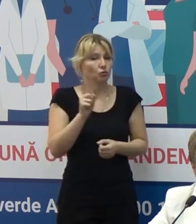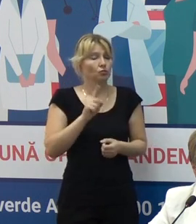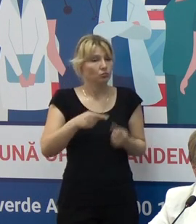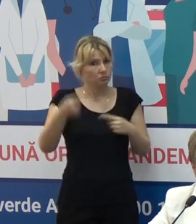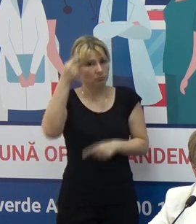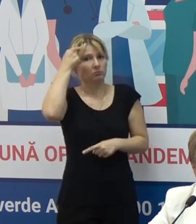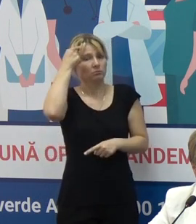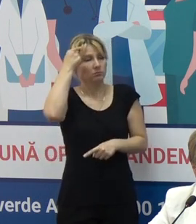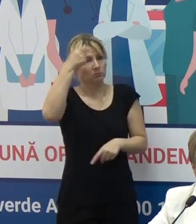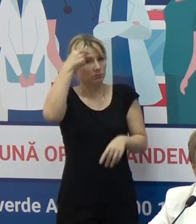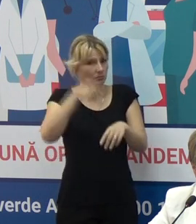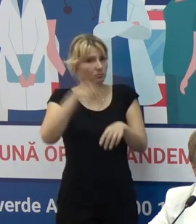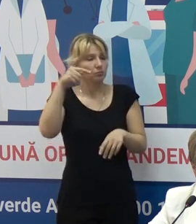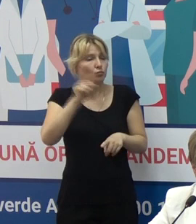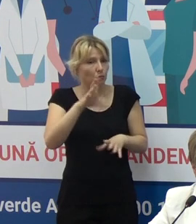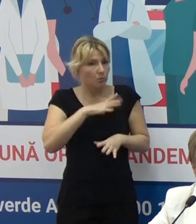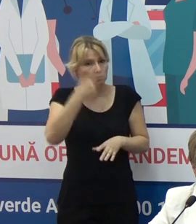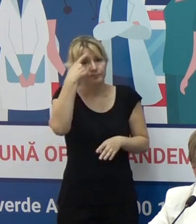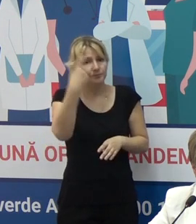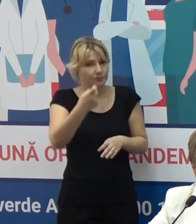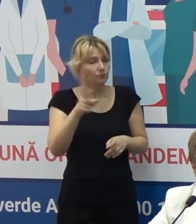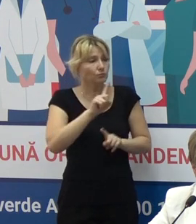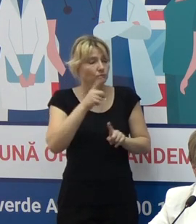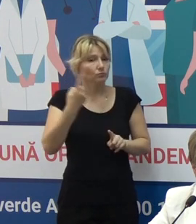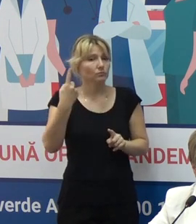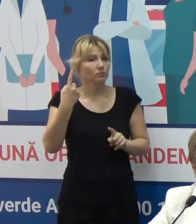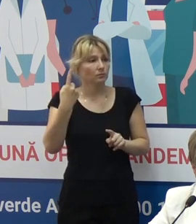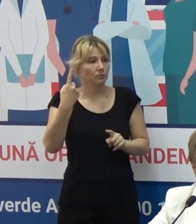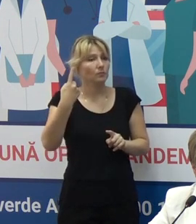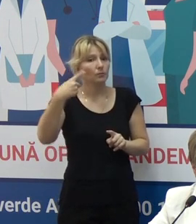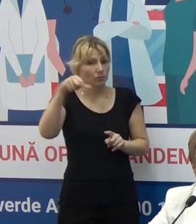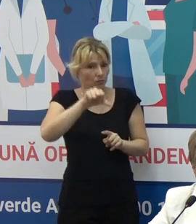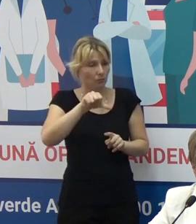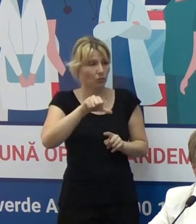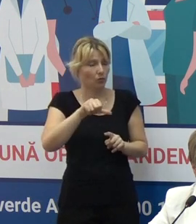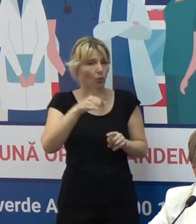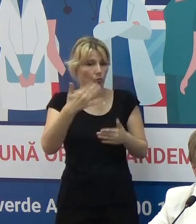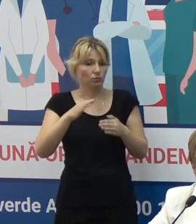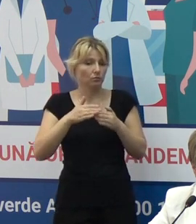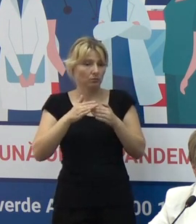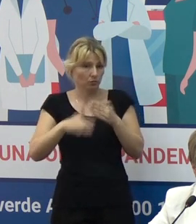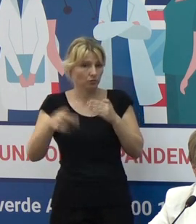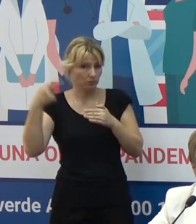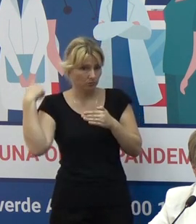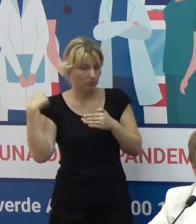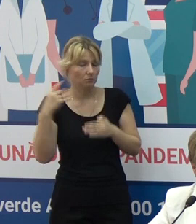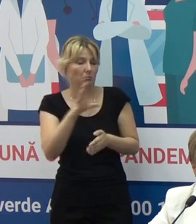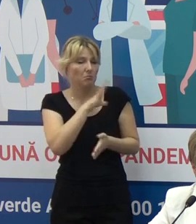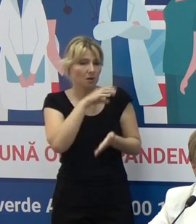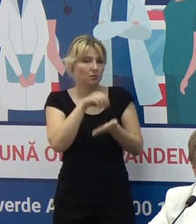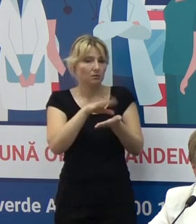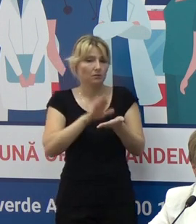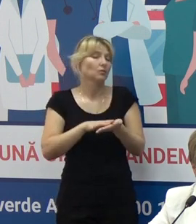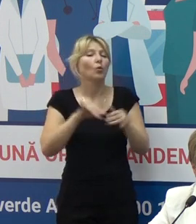pune în gardă, v-am menționat anterior că săptămâna care s-a finalizat a fost înregistrată o